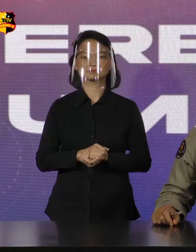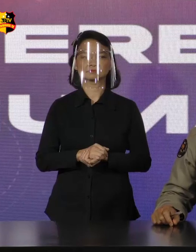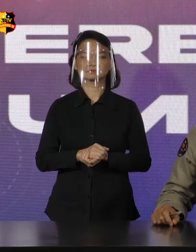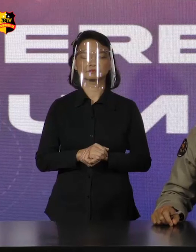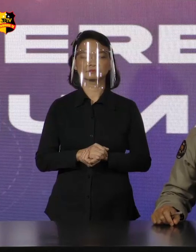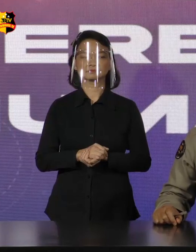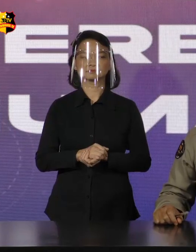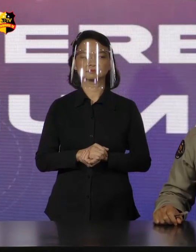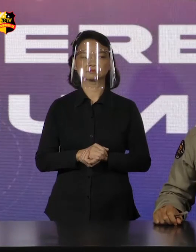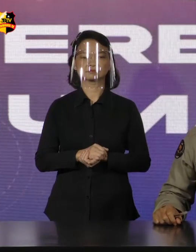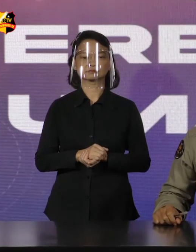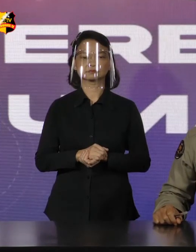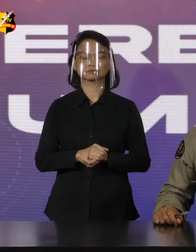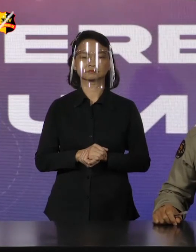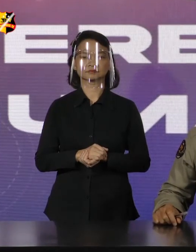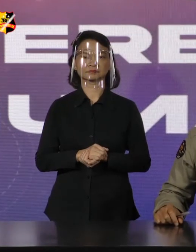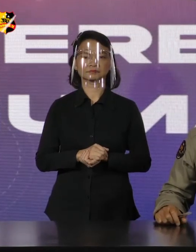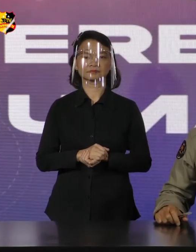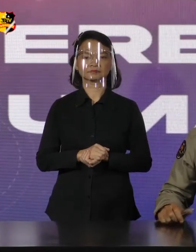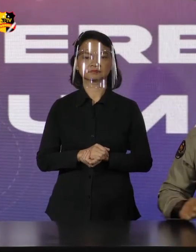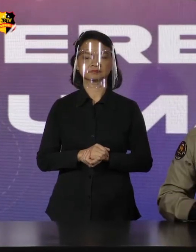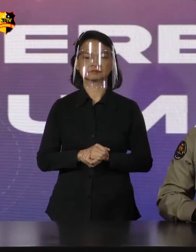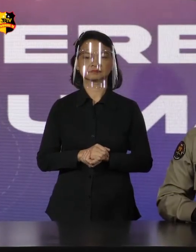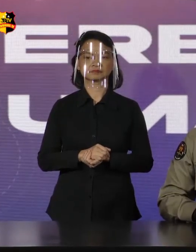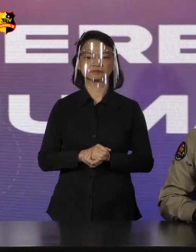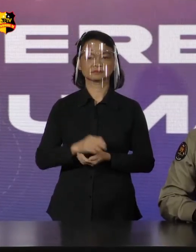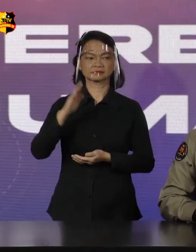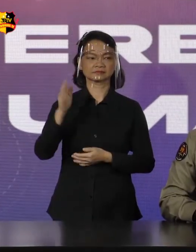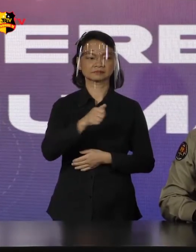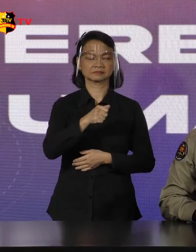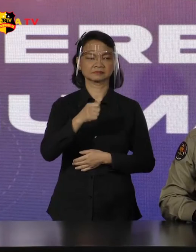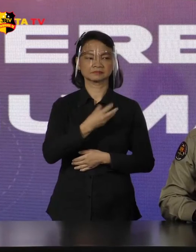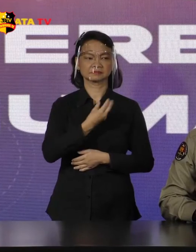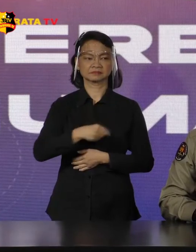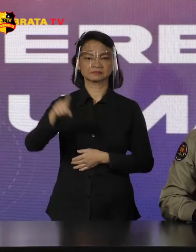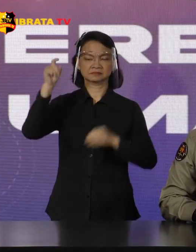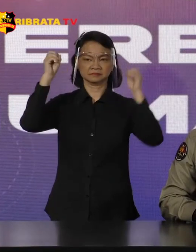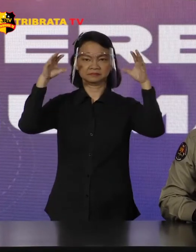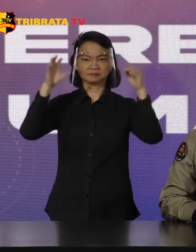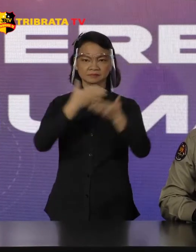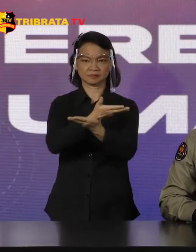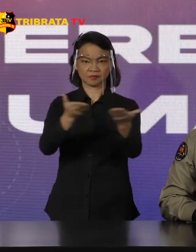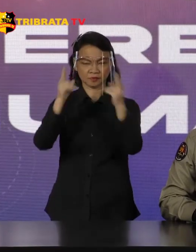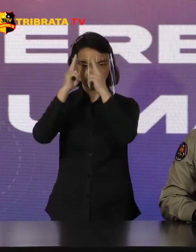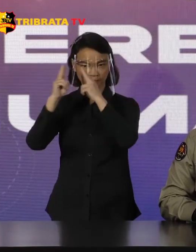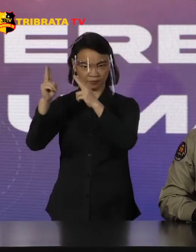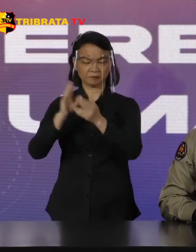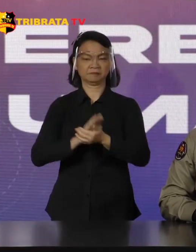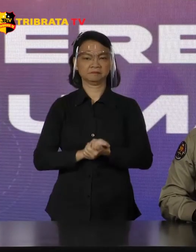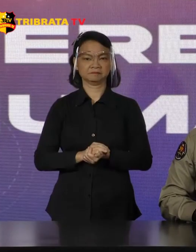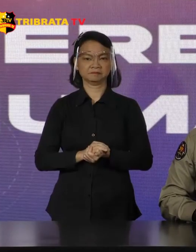Bismillahirrahmanirrahim Assalamu'alaikum warahmatullahi wabarakatuh Rekan-rekan sekalian yang sehormati dan saya muliakan